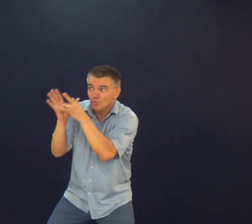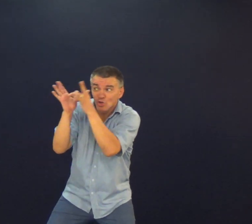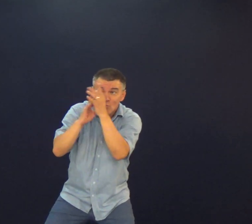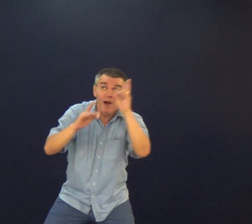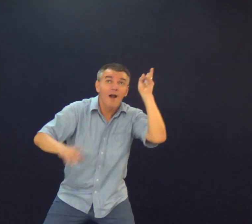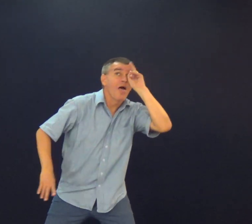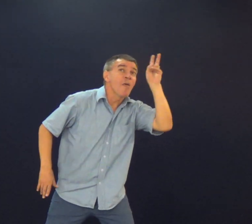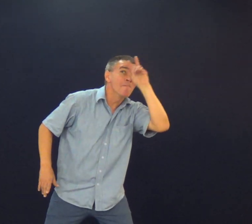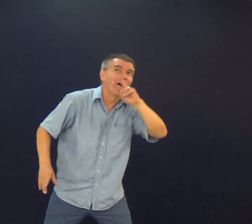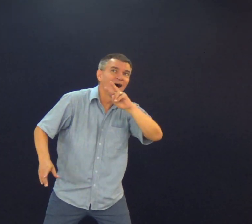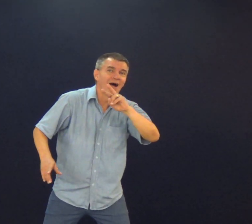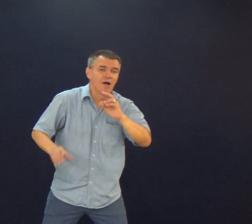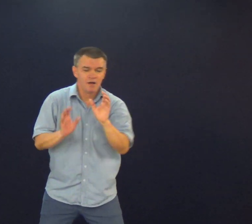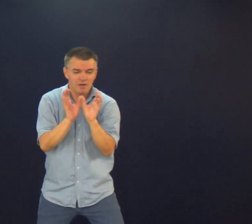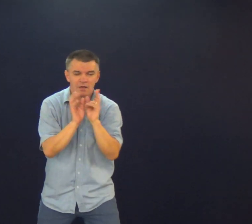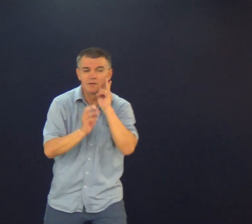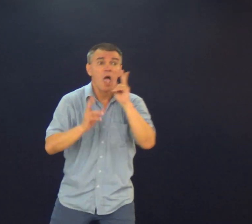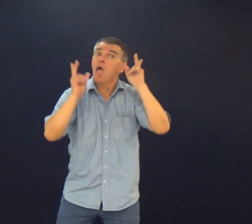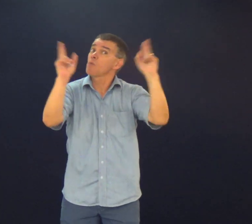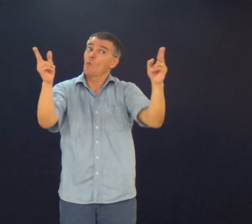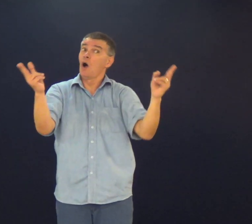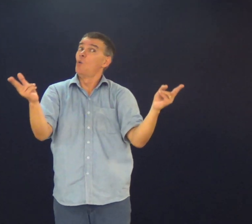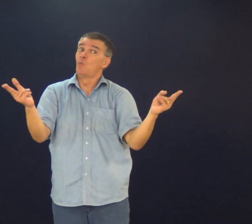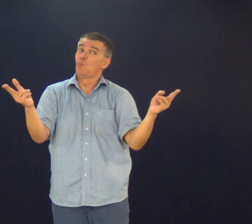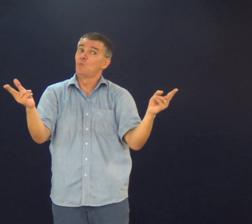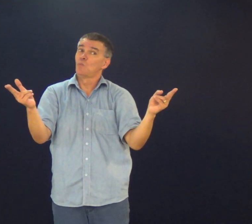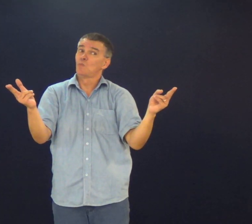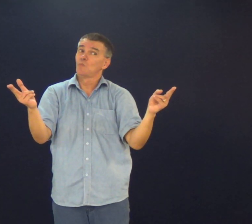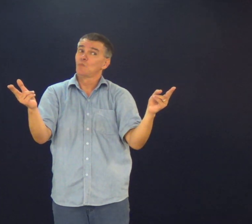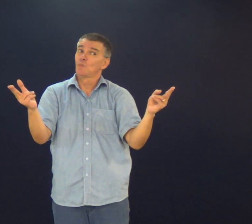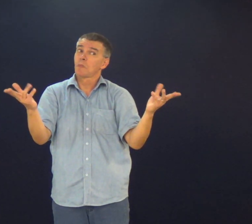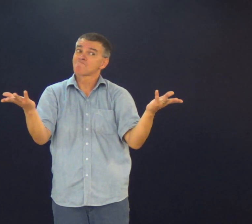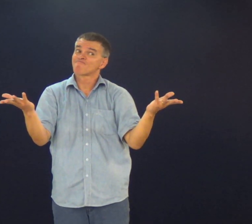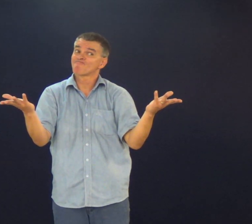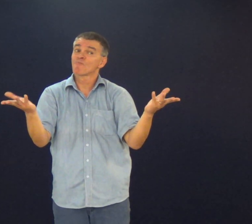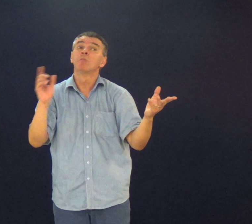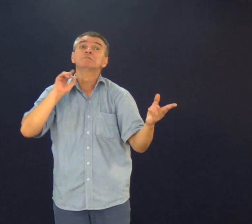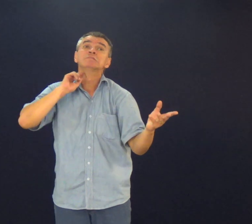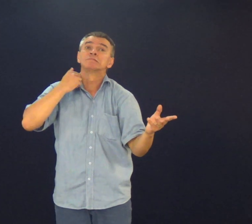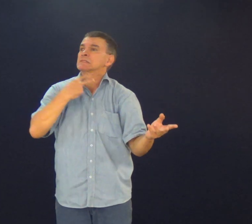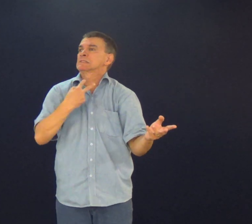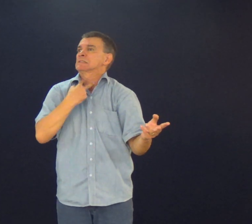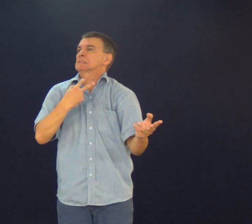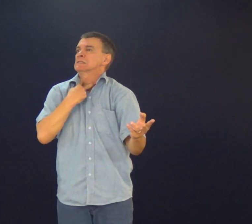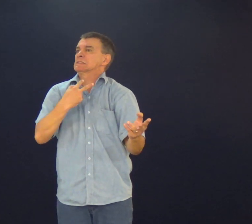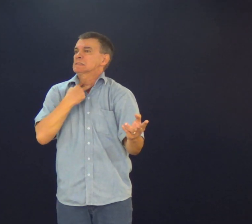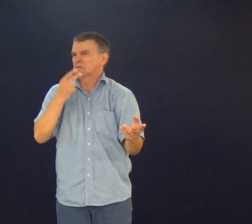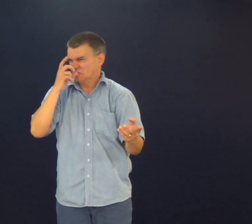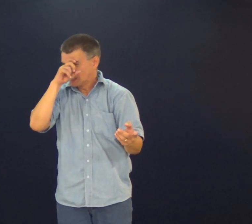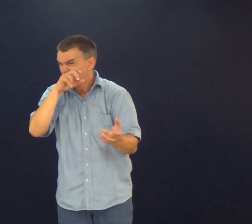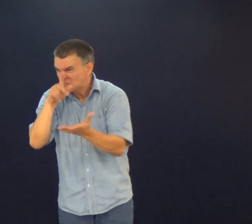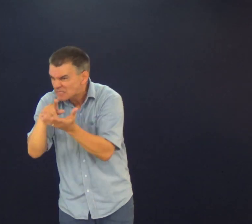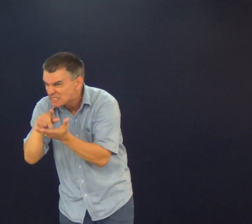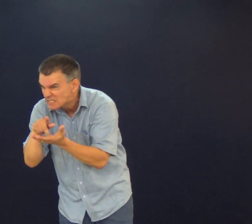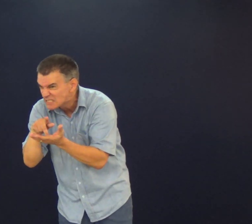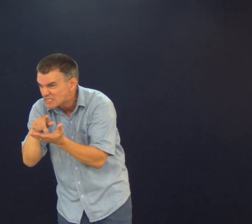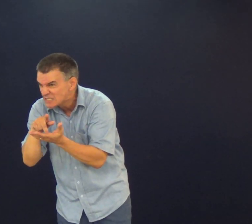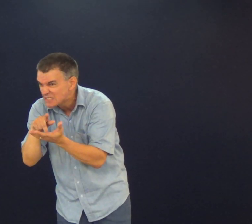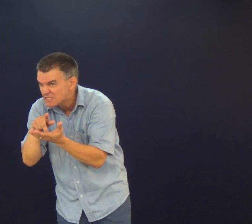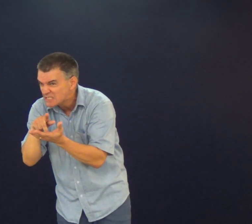partido Relembrando o corpo de Jesus O vinho também O sangue que foi derramado Você não pode participar da ceia